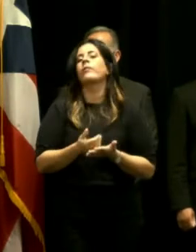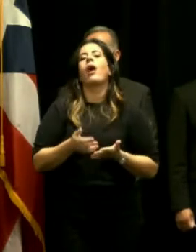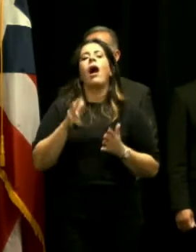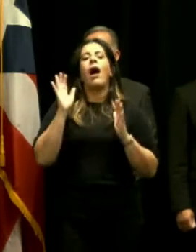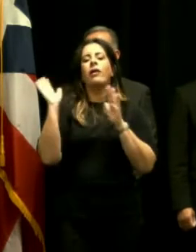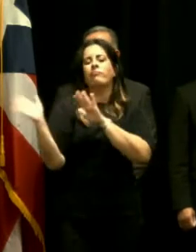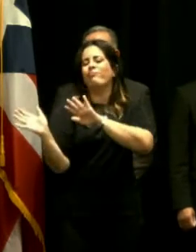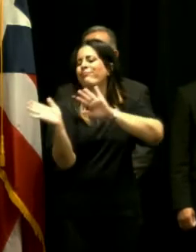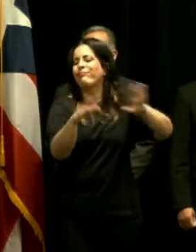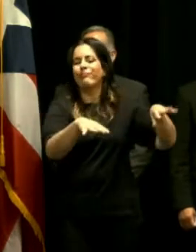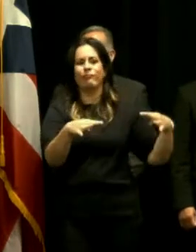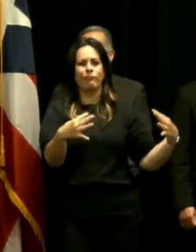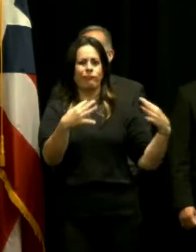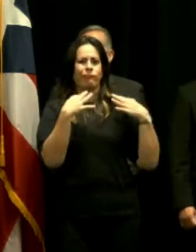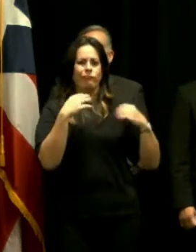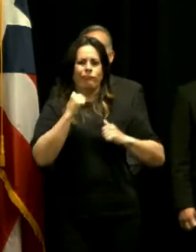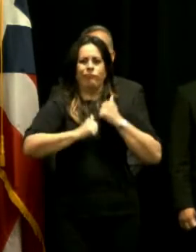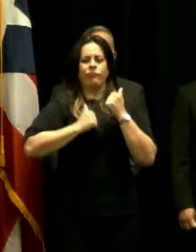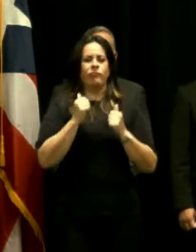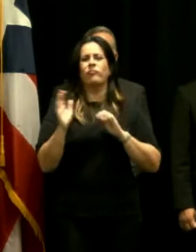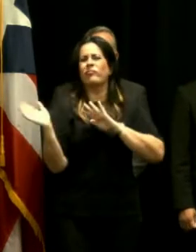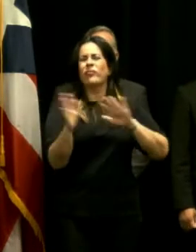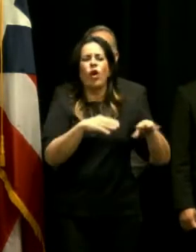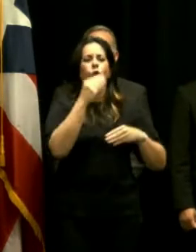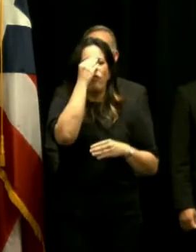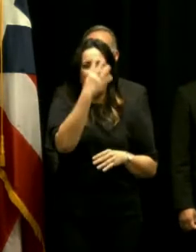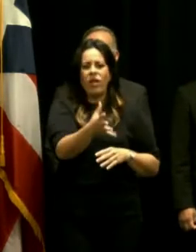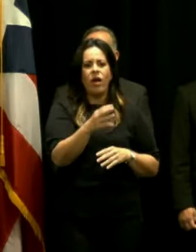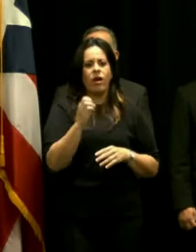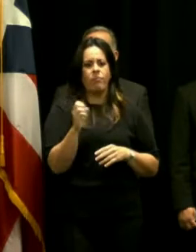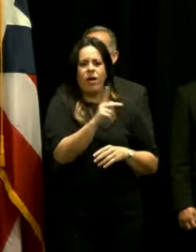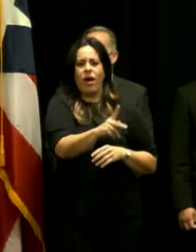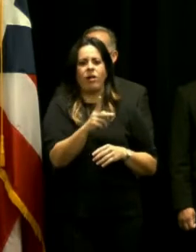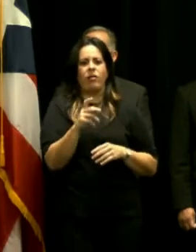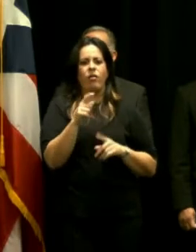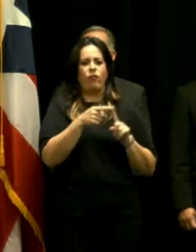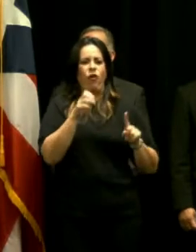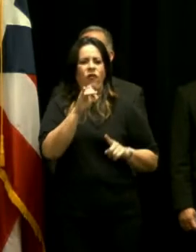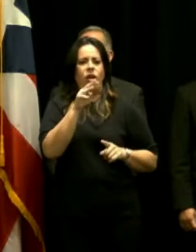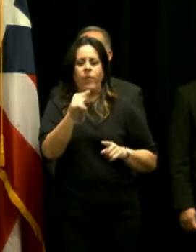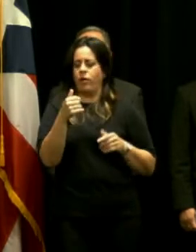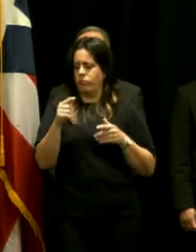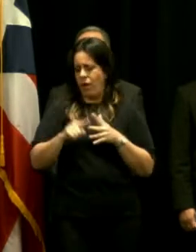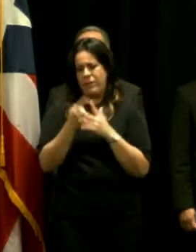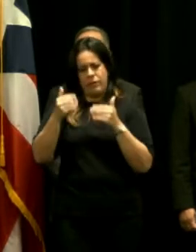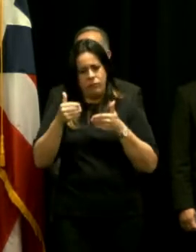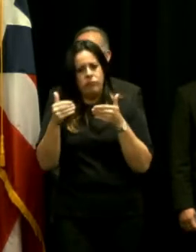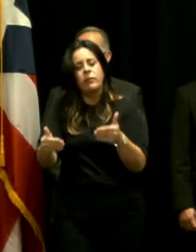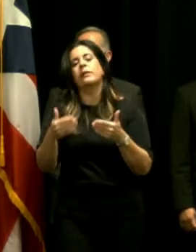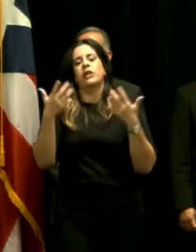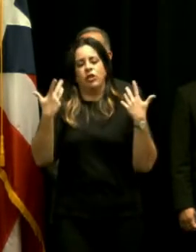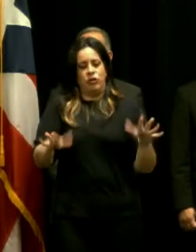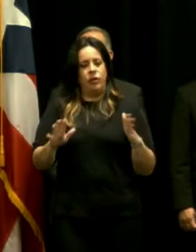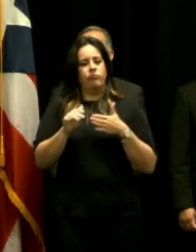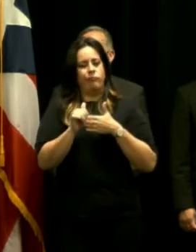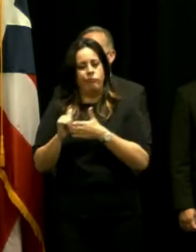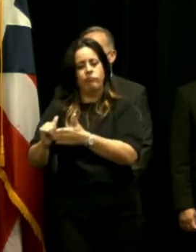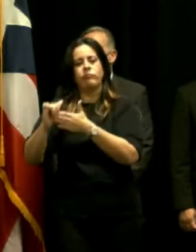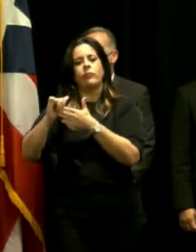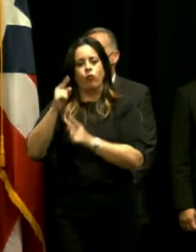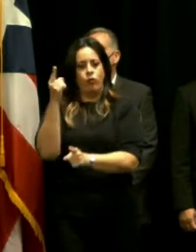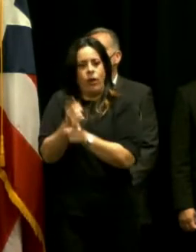protagonismo a un lado olvídense de los reembolsos de FEMA vamos a echar esto a andar y lo echamos a andar y ahora esto está debidamente encaminado